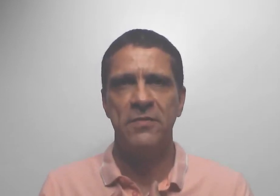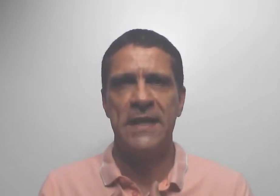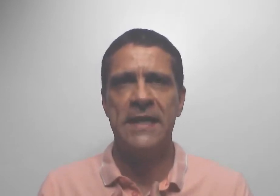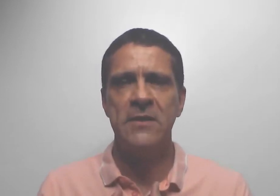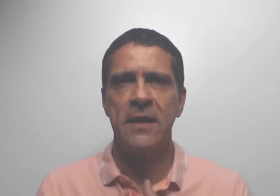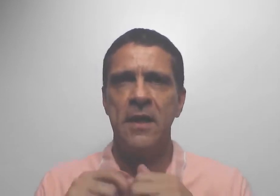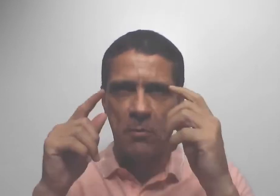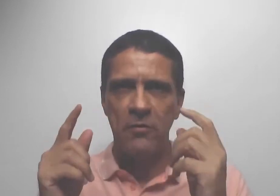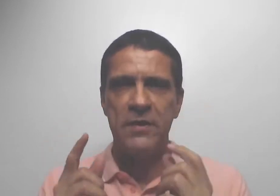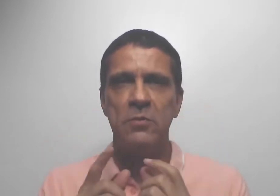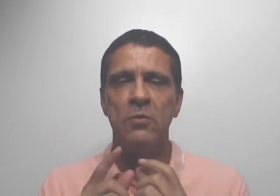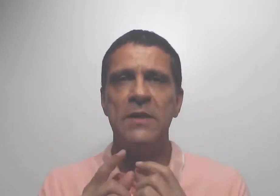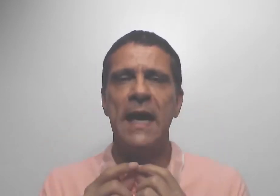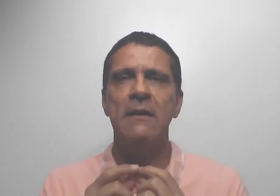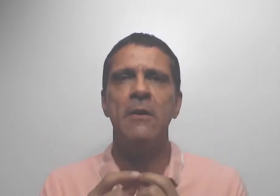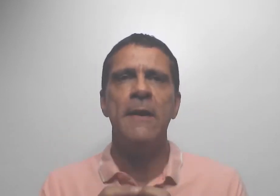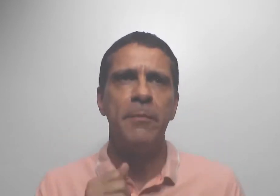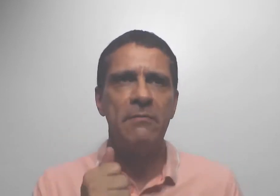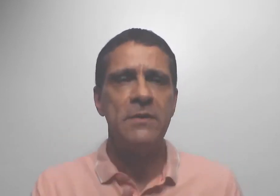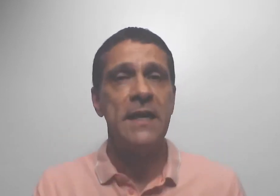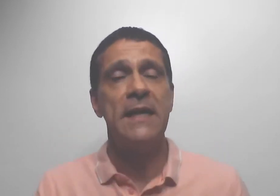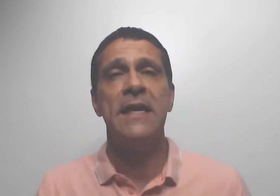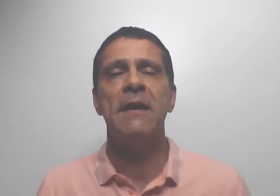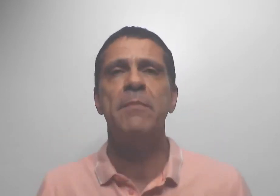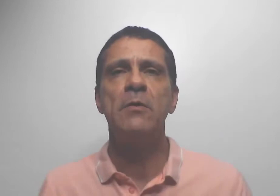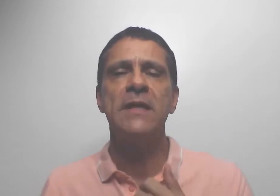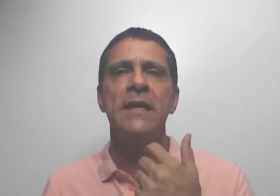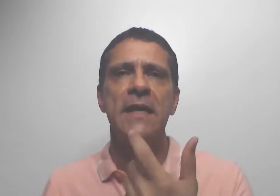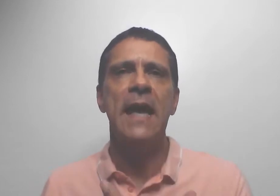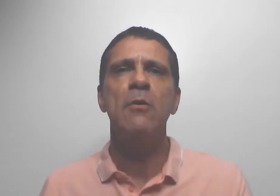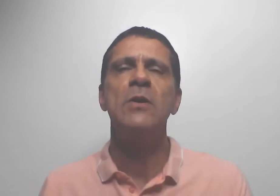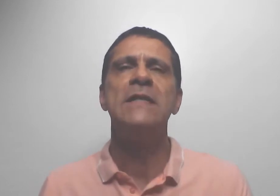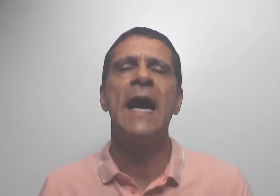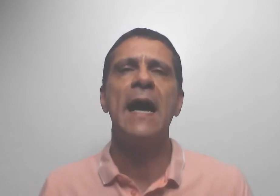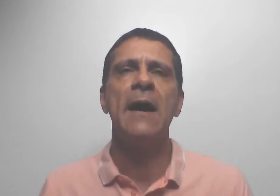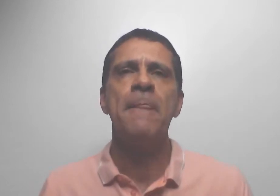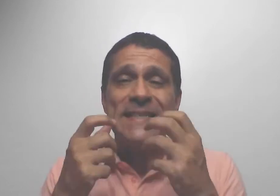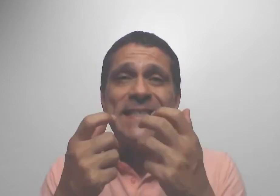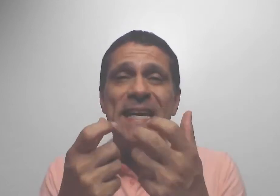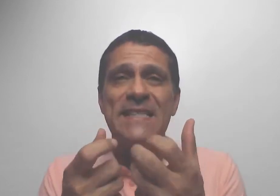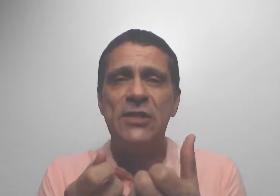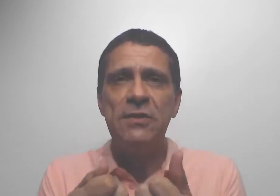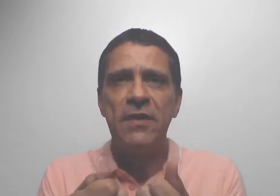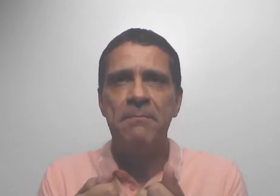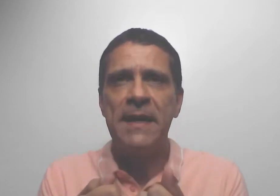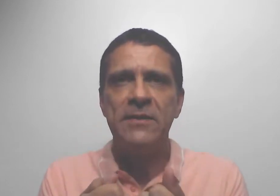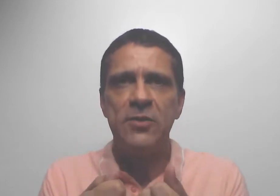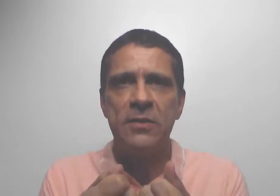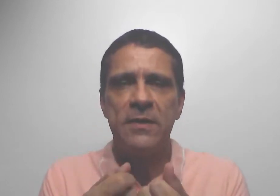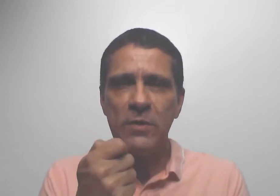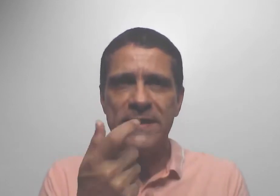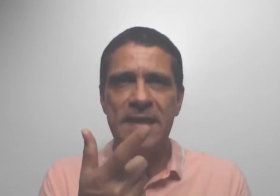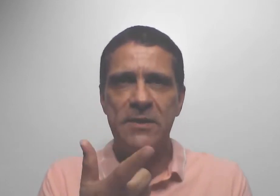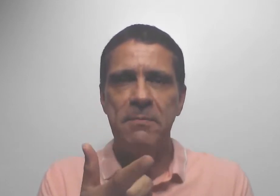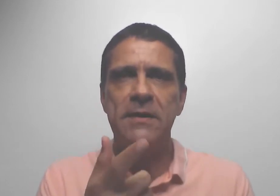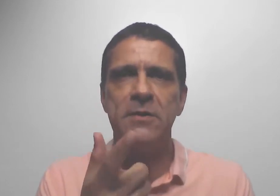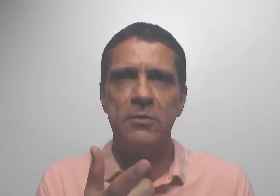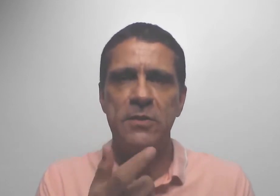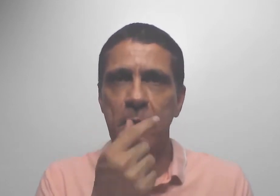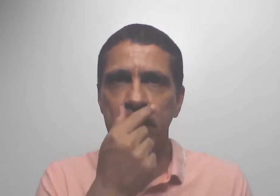diferente, promovendo um cuidado. E pra você que é terapeuta que quer cuidar assertivamente, conscientemente, do seu